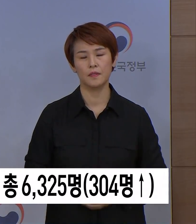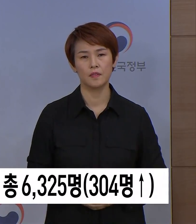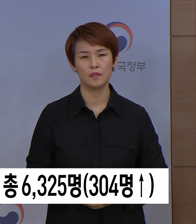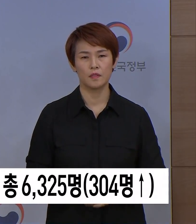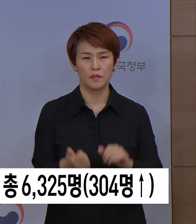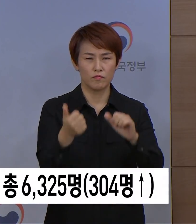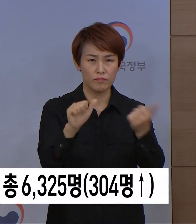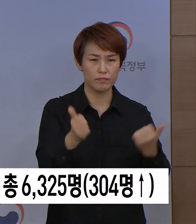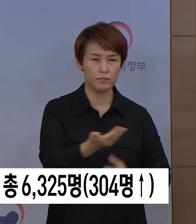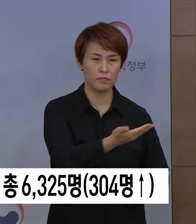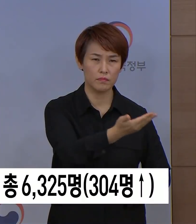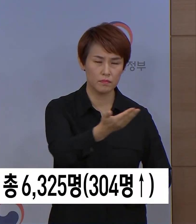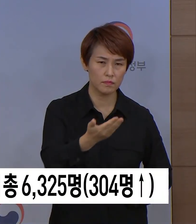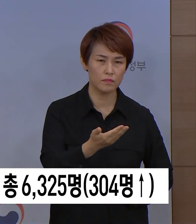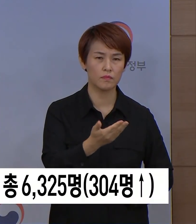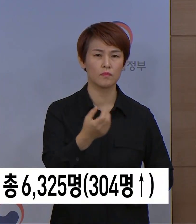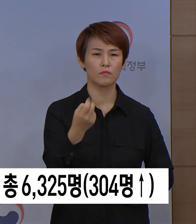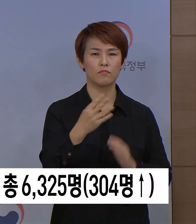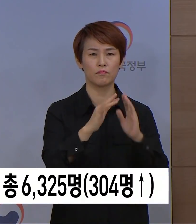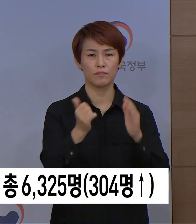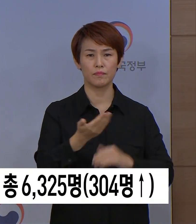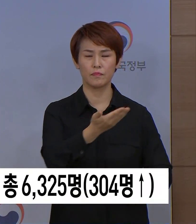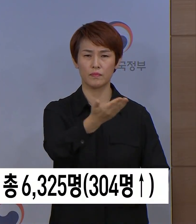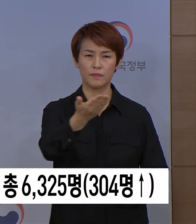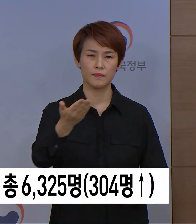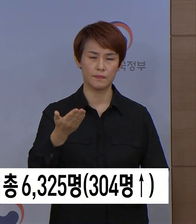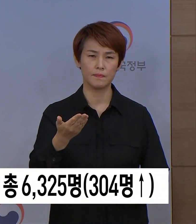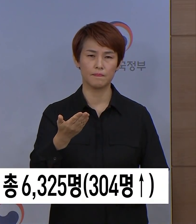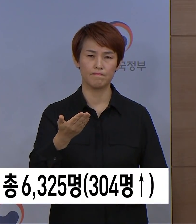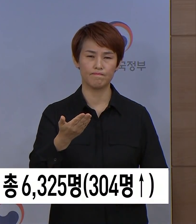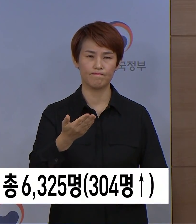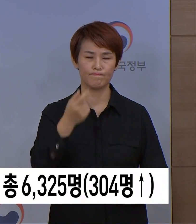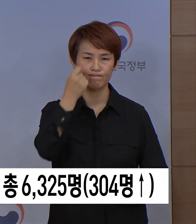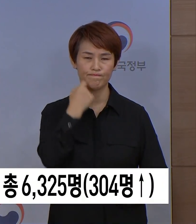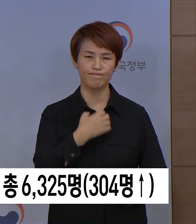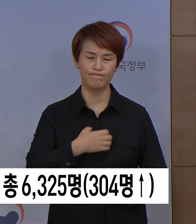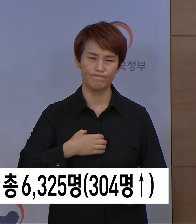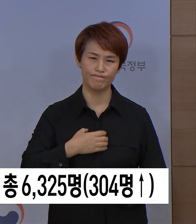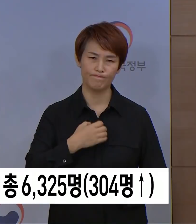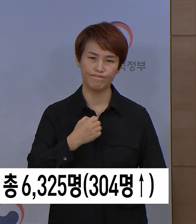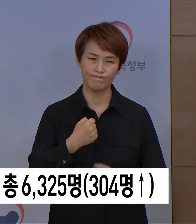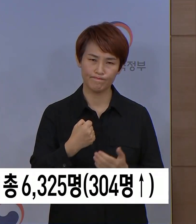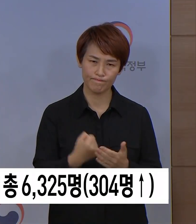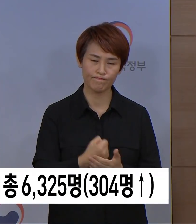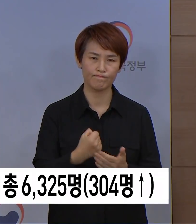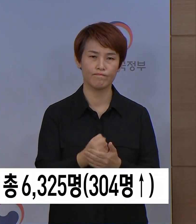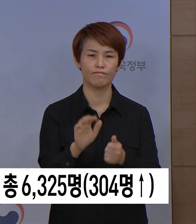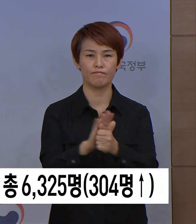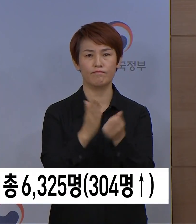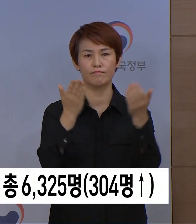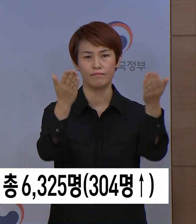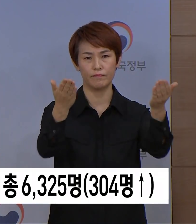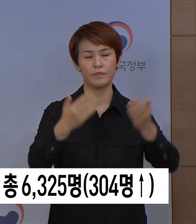사망한 환자분들과 유족분들에게는 심심한 조의와 위로의 말씀을 드립니다.